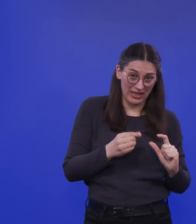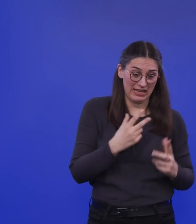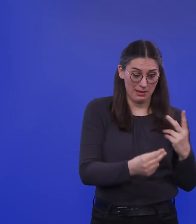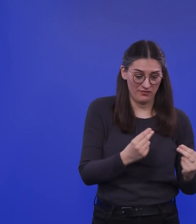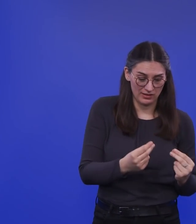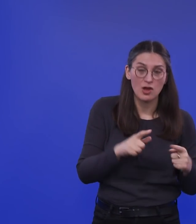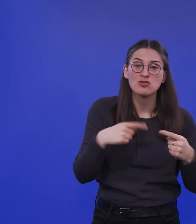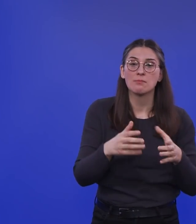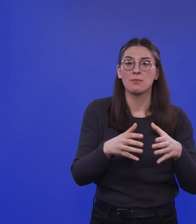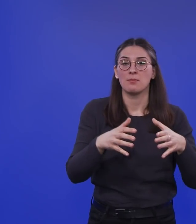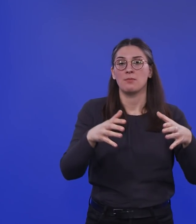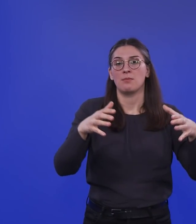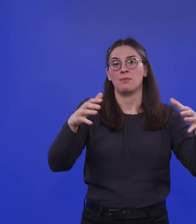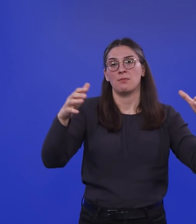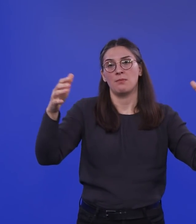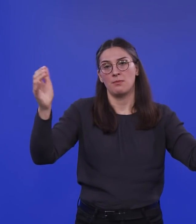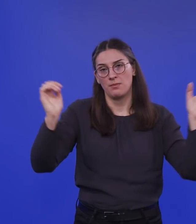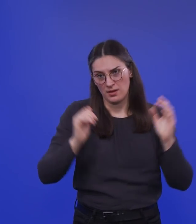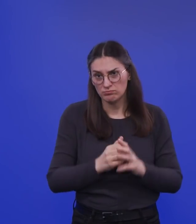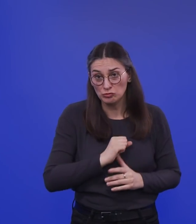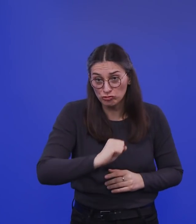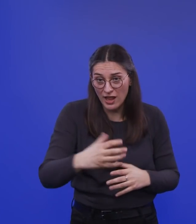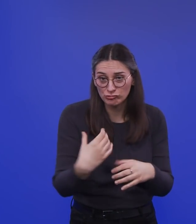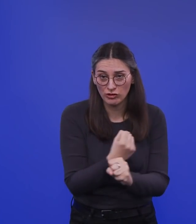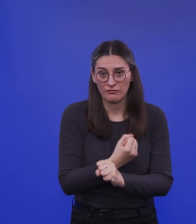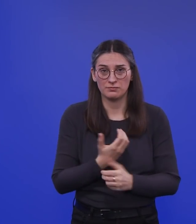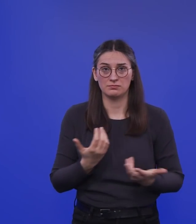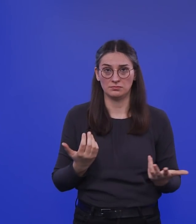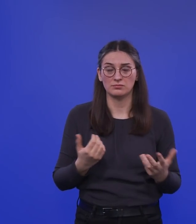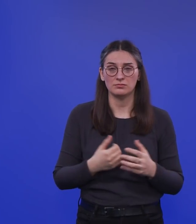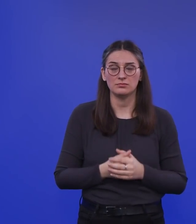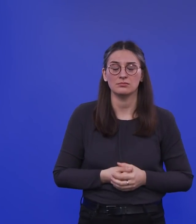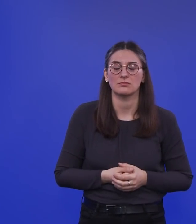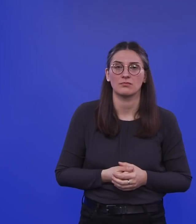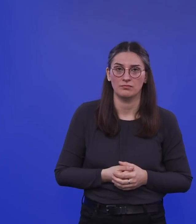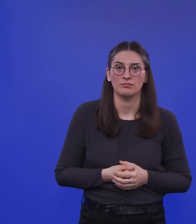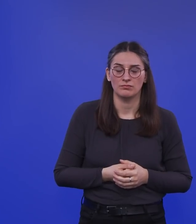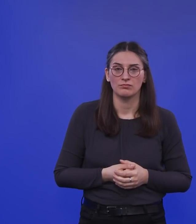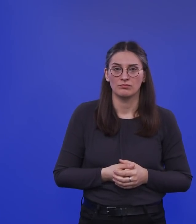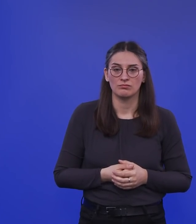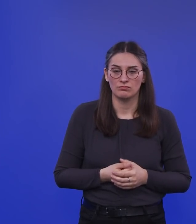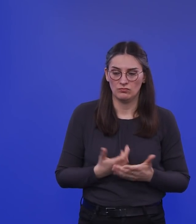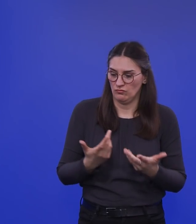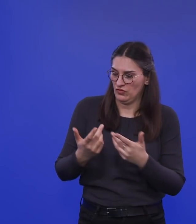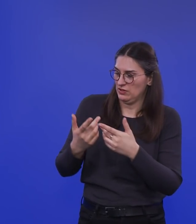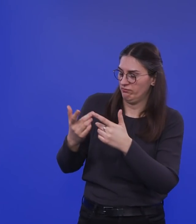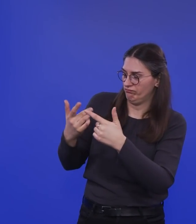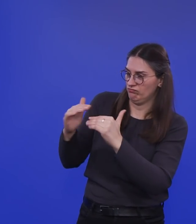dann wird das aber auch ganz schnell so, dass wir hier in nichts mehr nachstehen. wir sind ja,